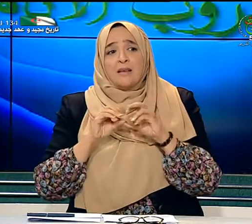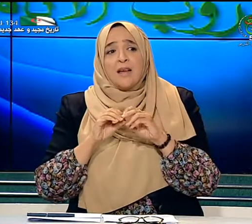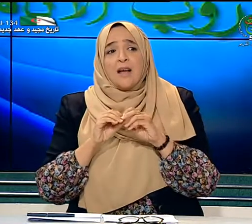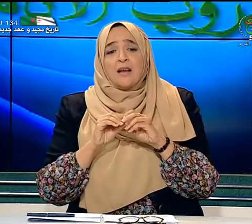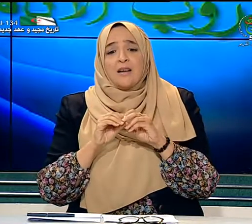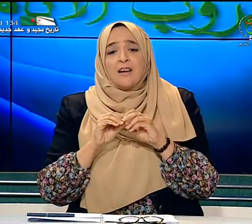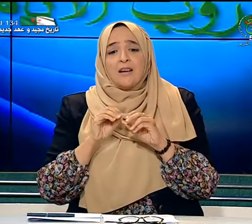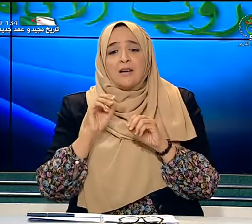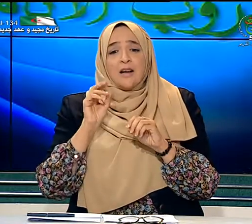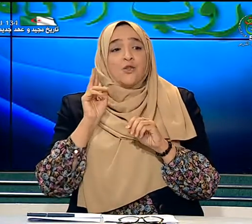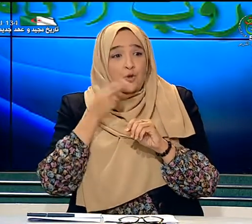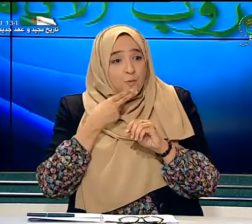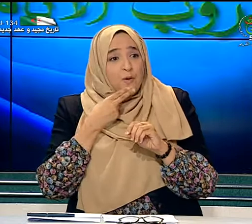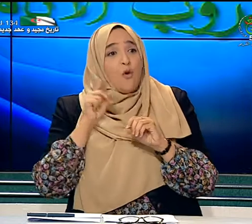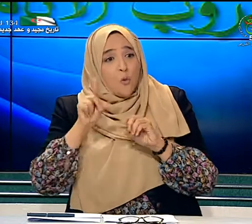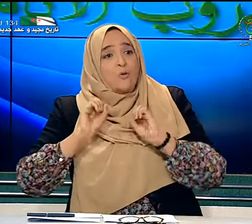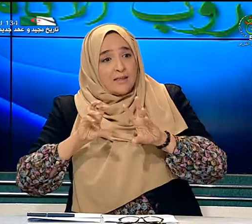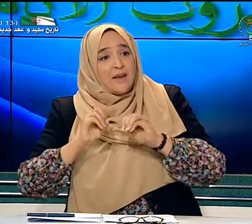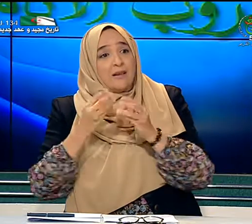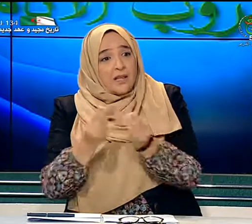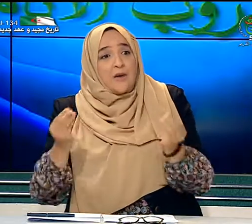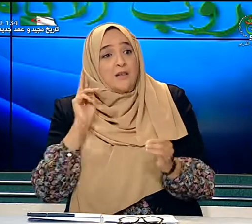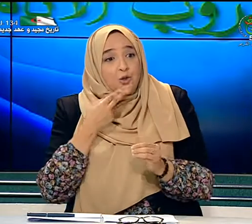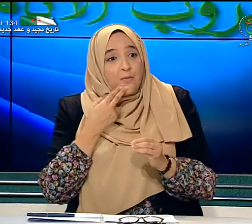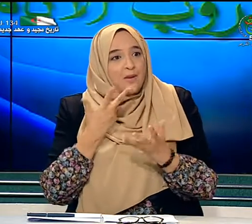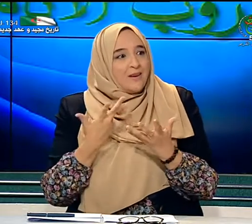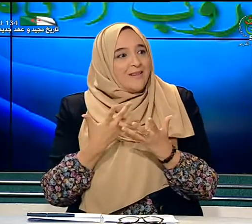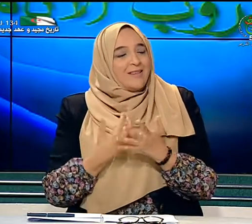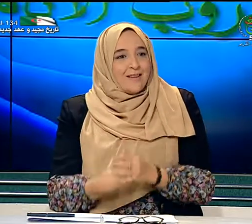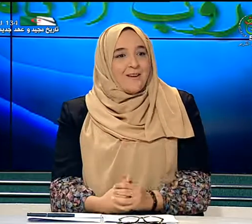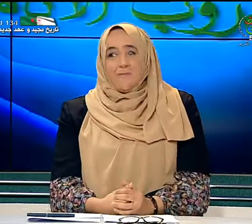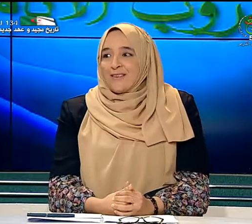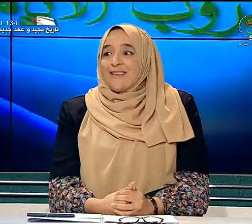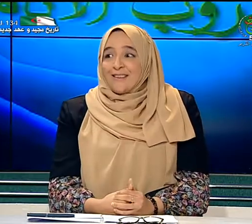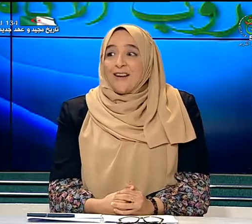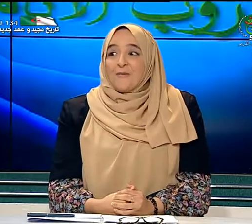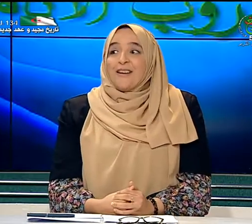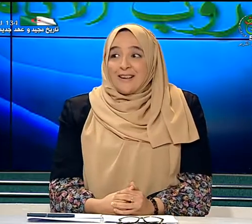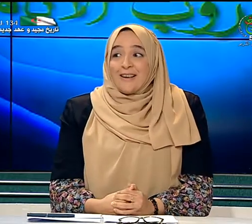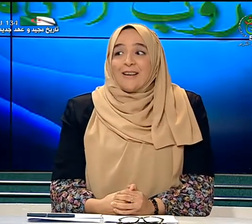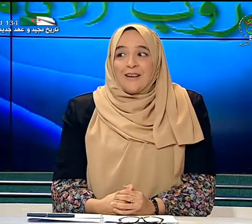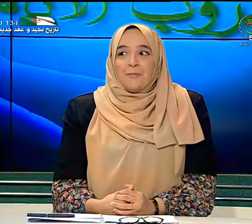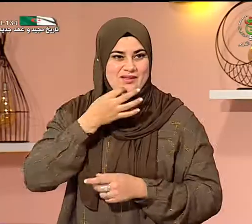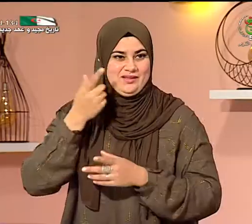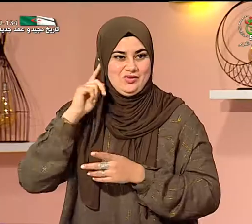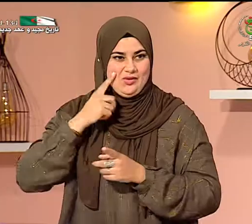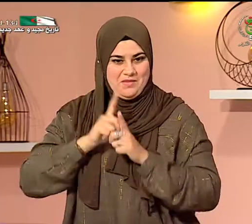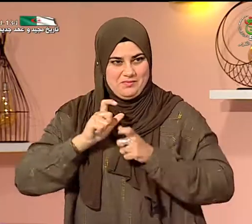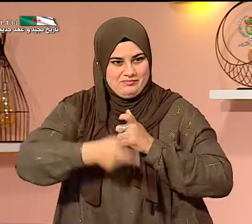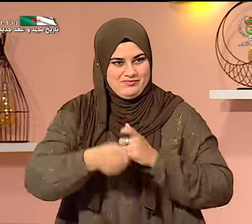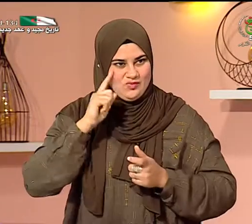الصوم هو أستاذ الأطفال الصوم نعم بهذه المدرسة يمكن أن